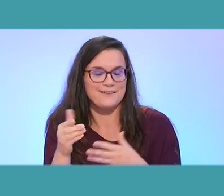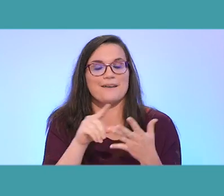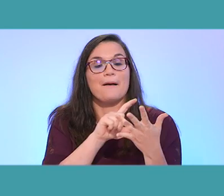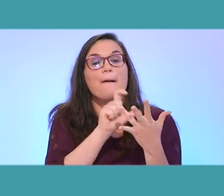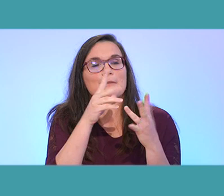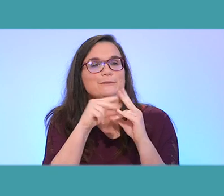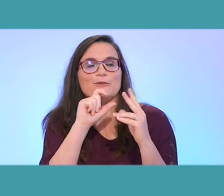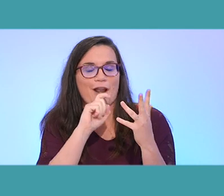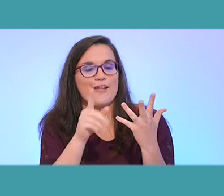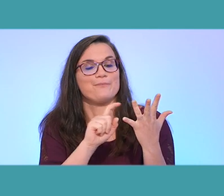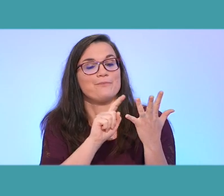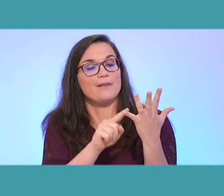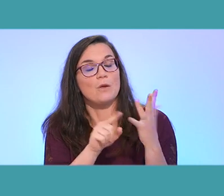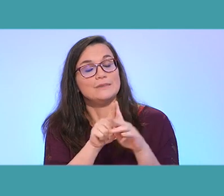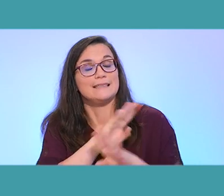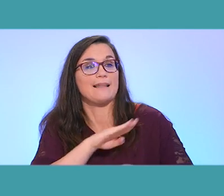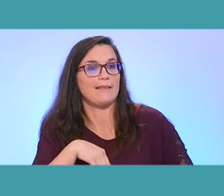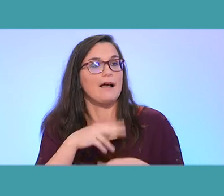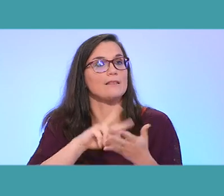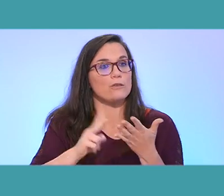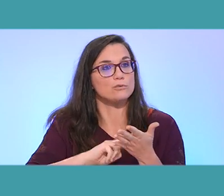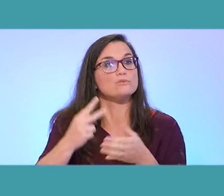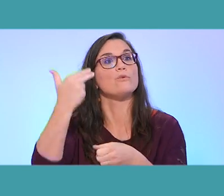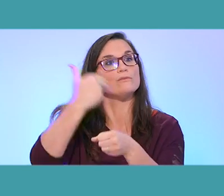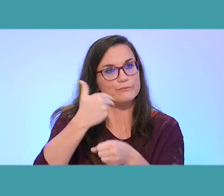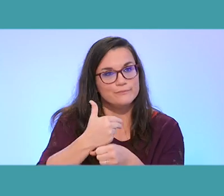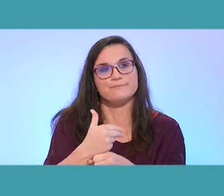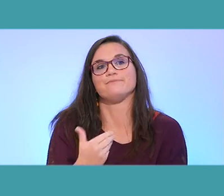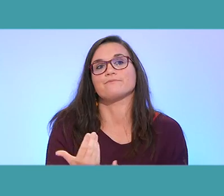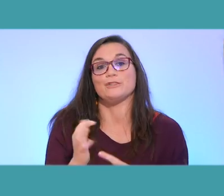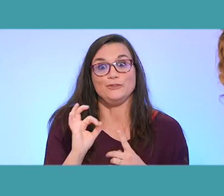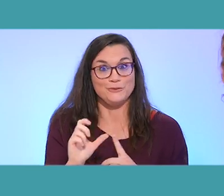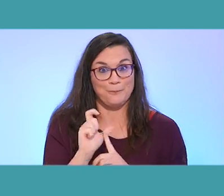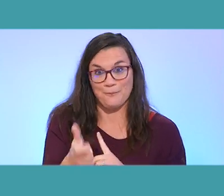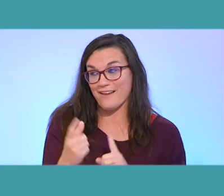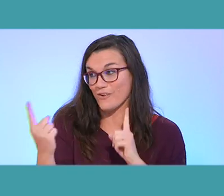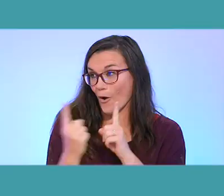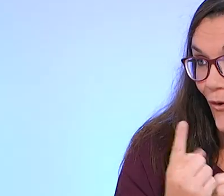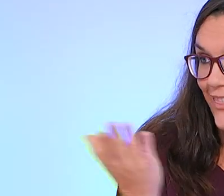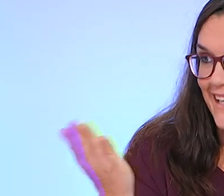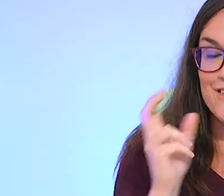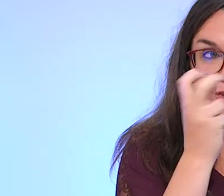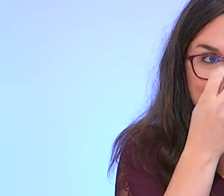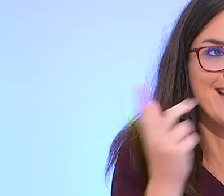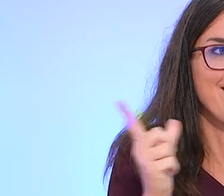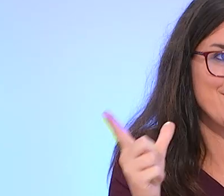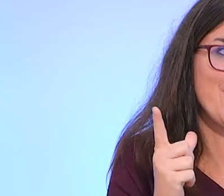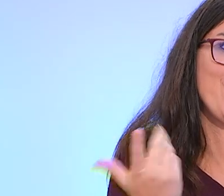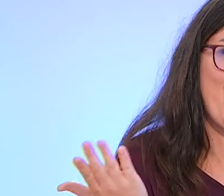structures pour évaluer un peu l'accessibilité. Et puis, les